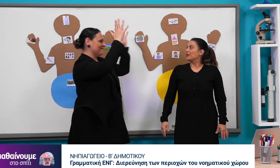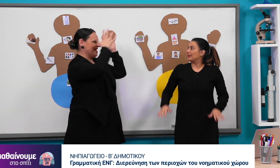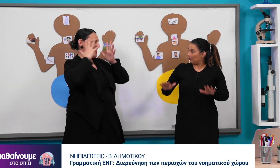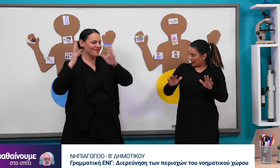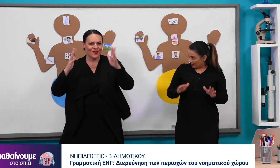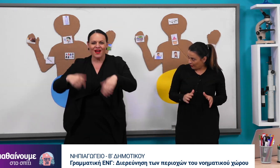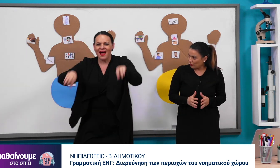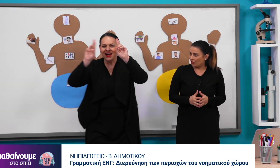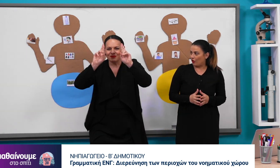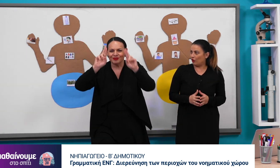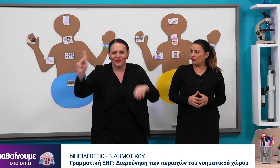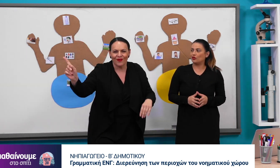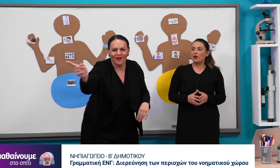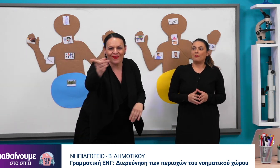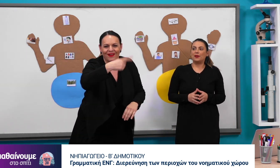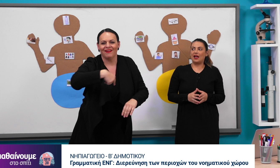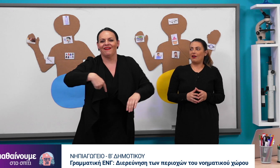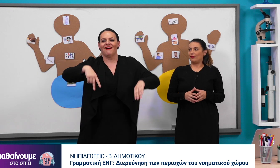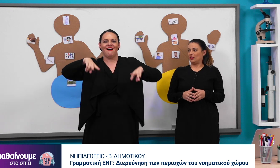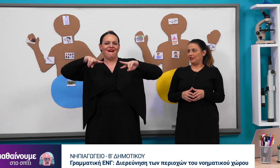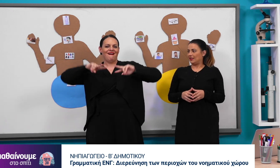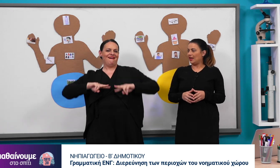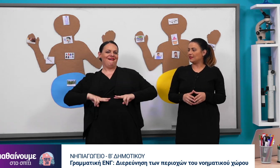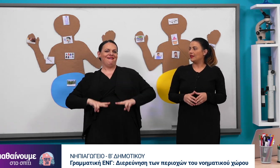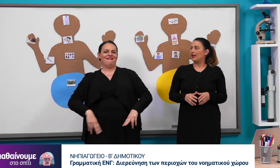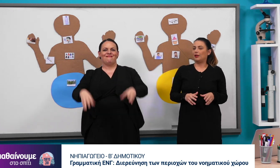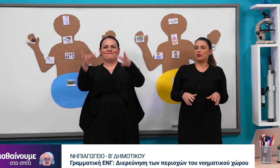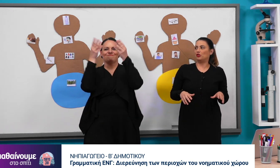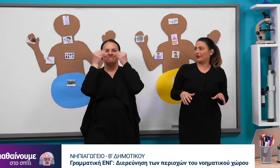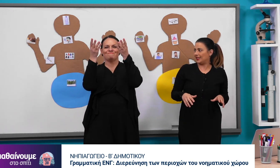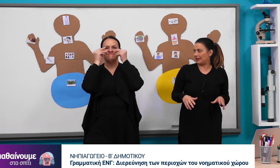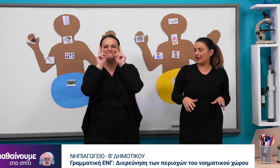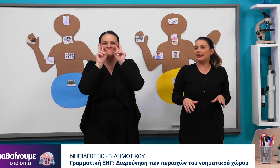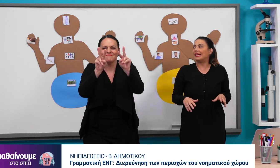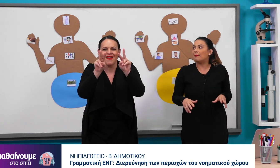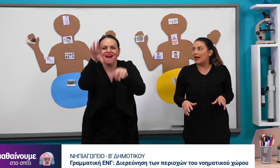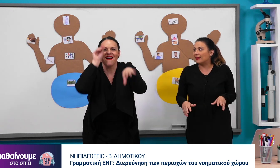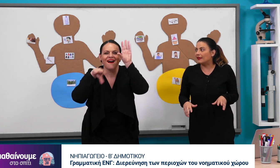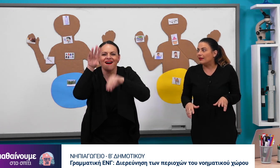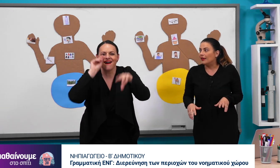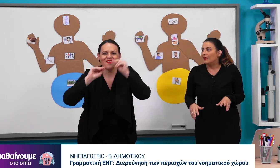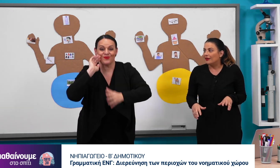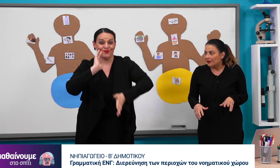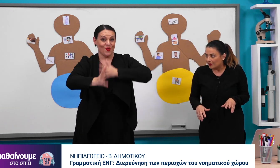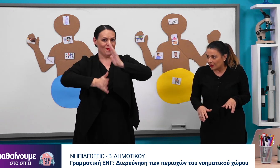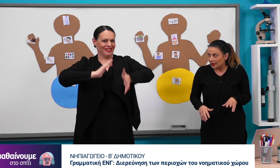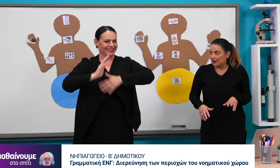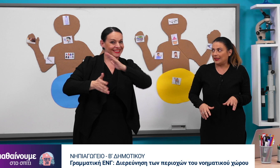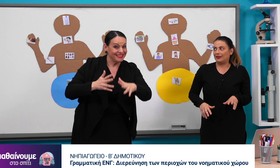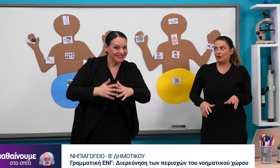Λοιπόν, μπράβο σε όλους. Μπράβο και σε εσάς. Ελπίζω να το ευχαριστηθήκατε και να μάθατε. Για τη